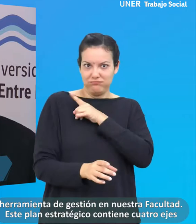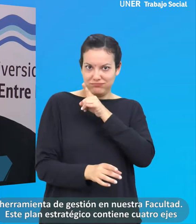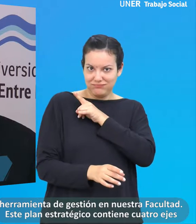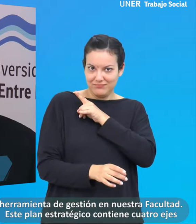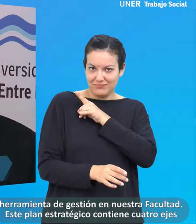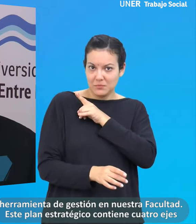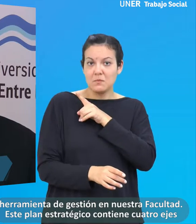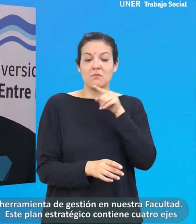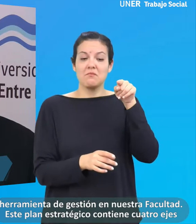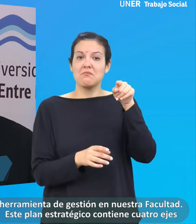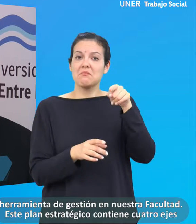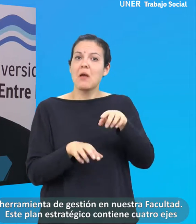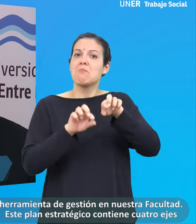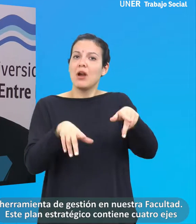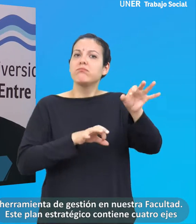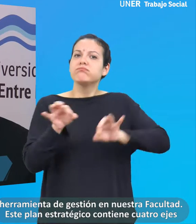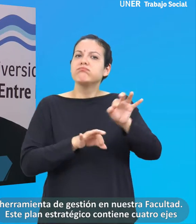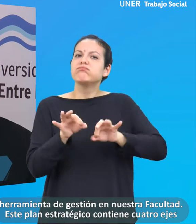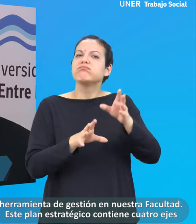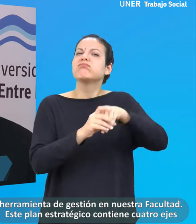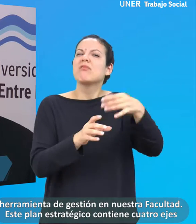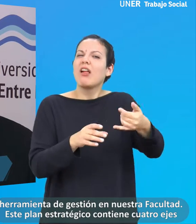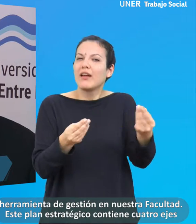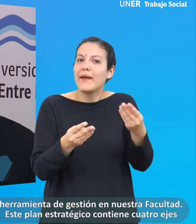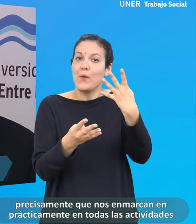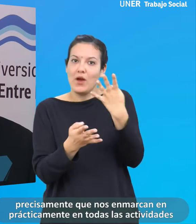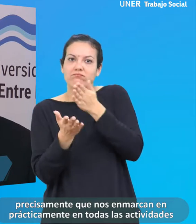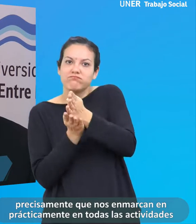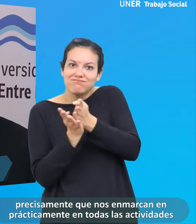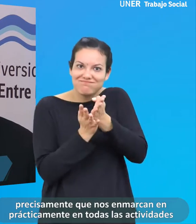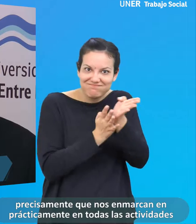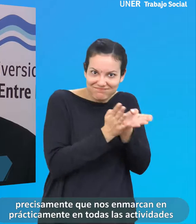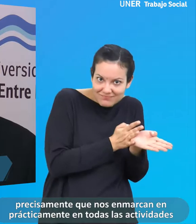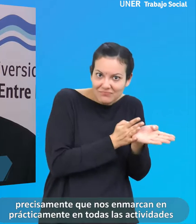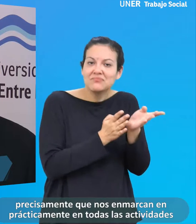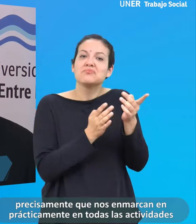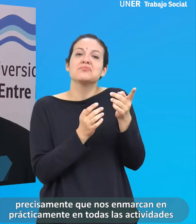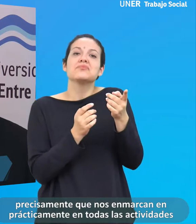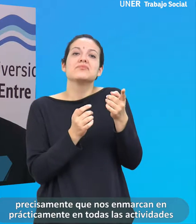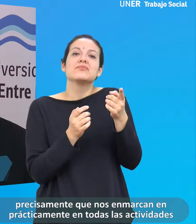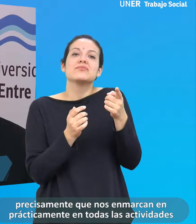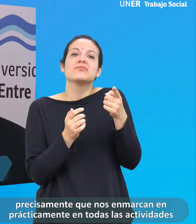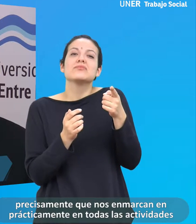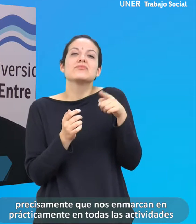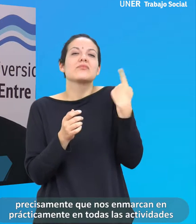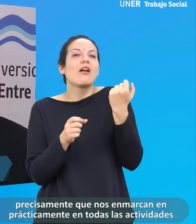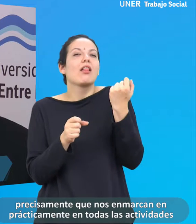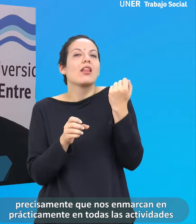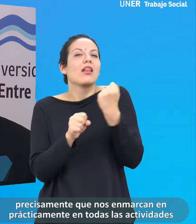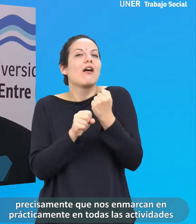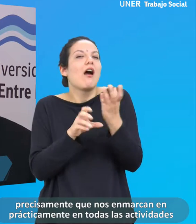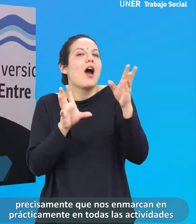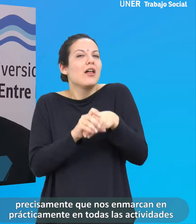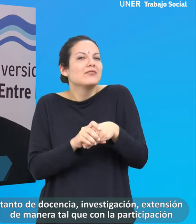facultad. Este plan estratégico contiene cuatro ejes precisamente que nos enmarcan